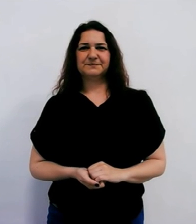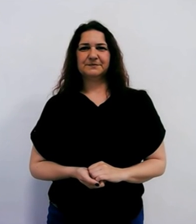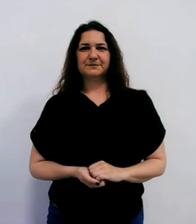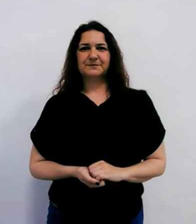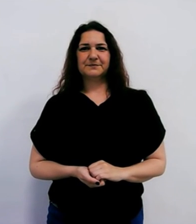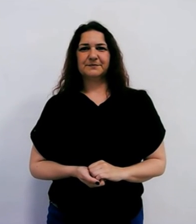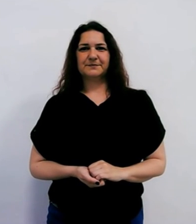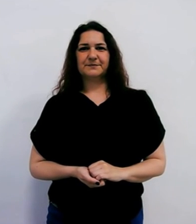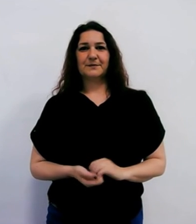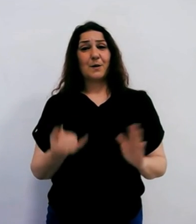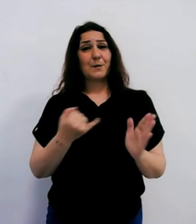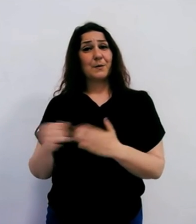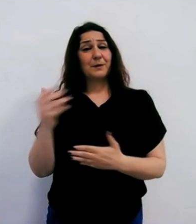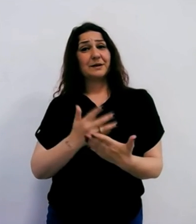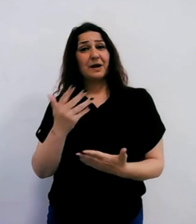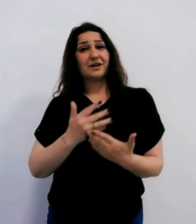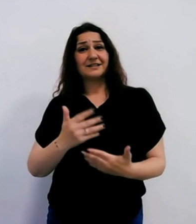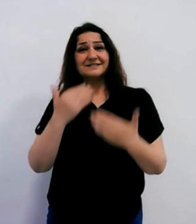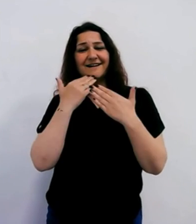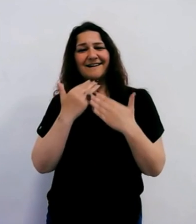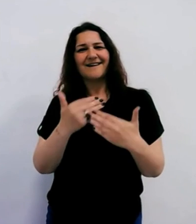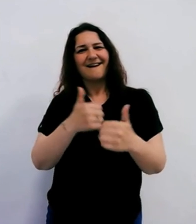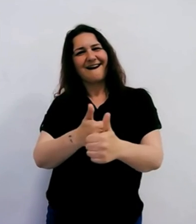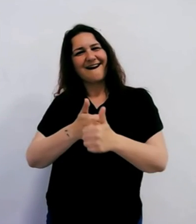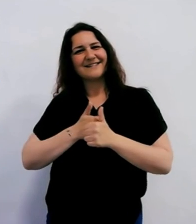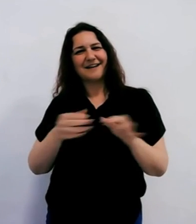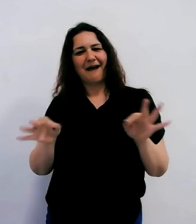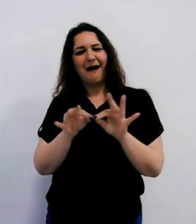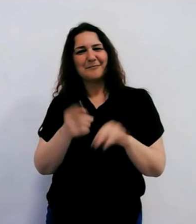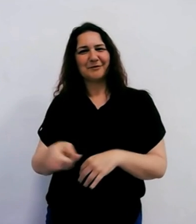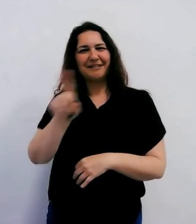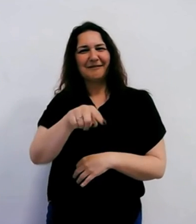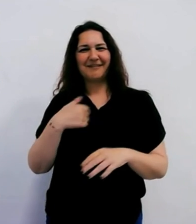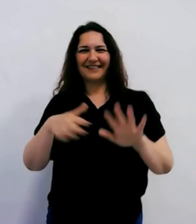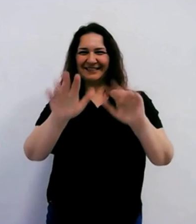È tutto, grazie di essere stati con noi, alla prossima edizione. Arrivederci.